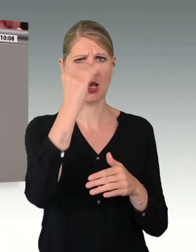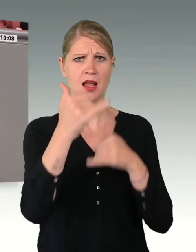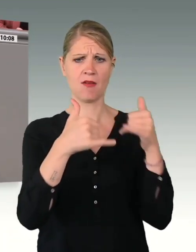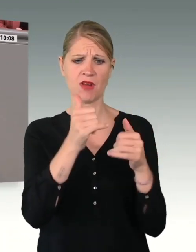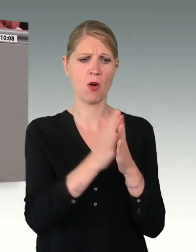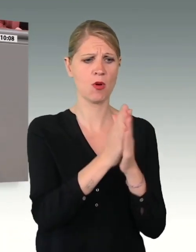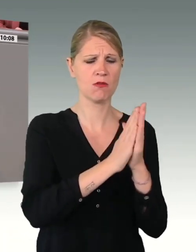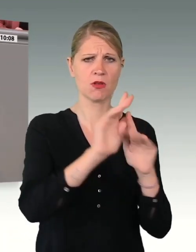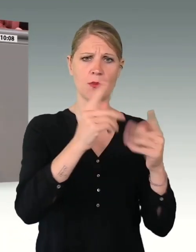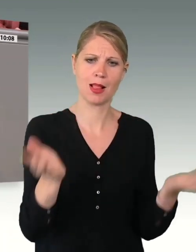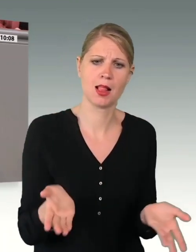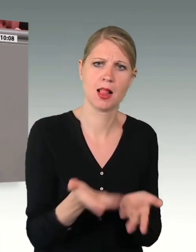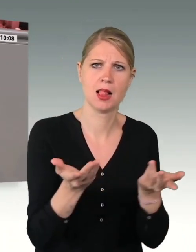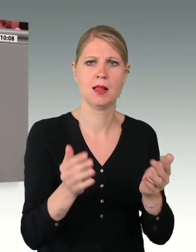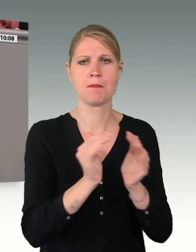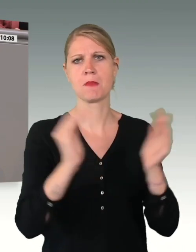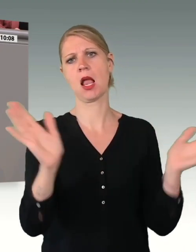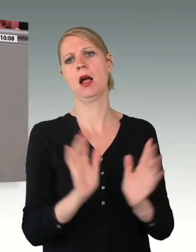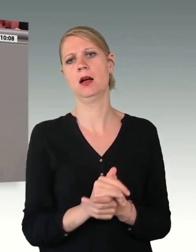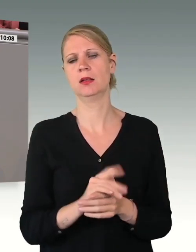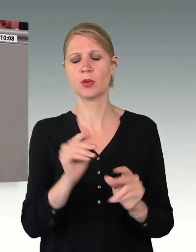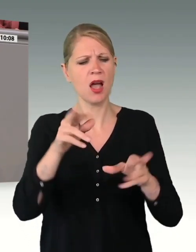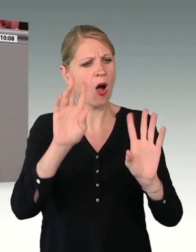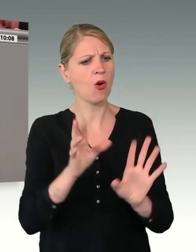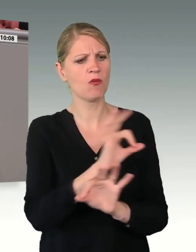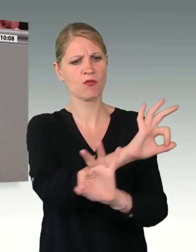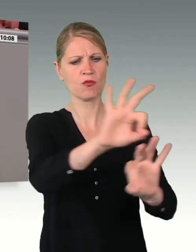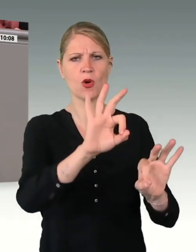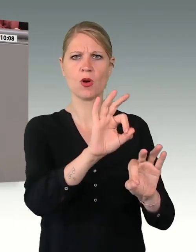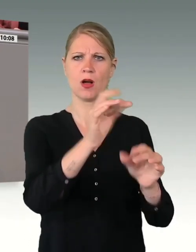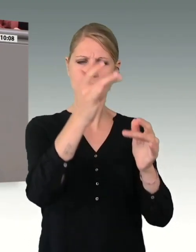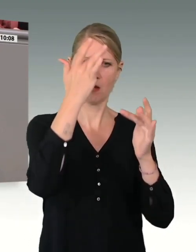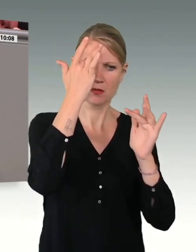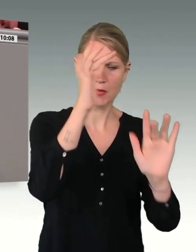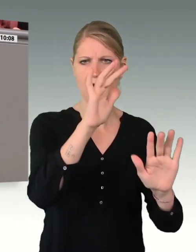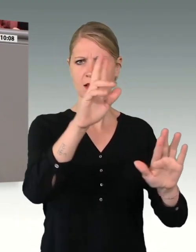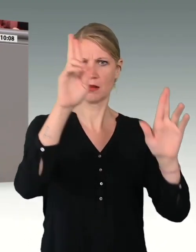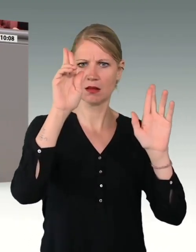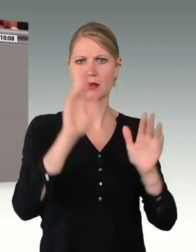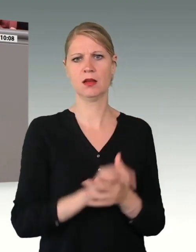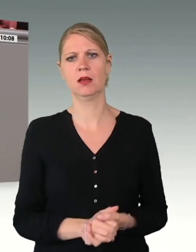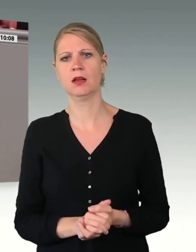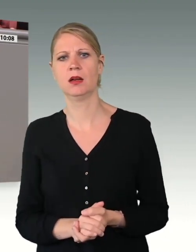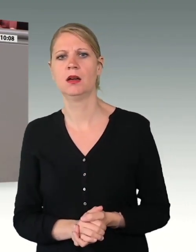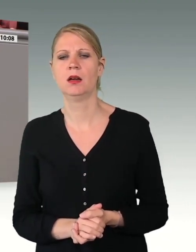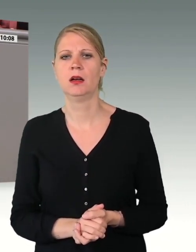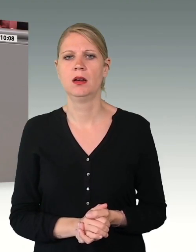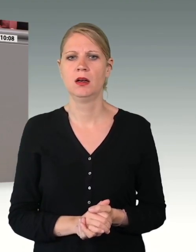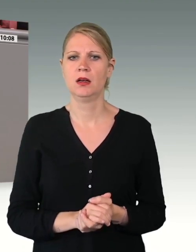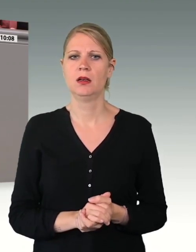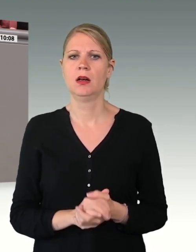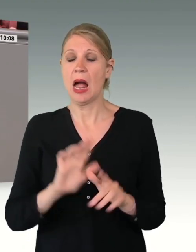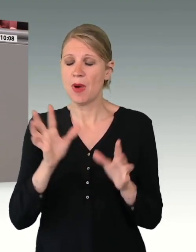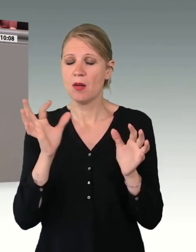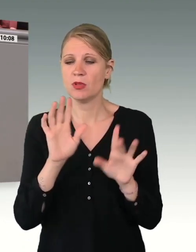steigern. Und es ist ein Zeichen des Respekts, liebe Kolleginnen und Kollegen. Darüber hinaus müssen wir aber auch weitere